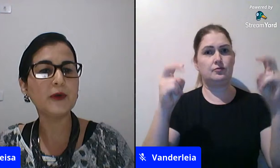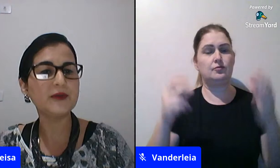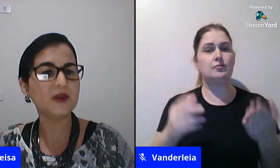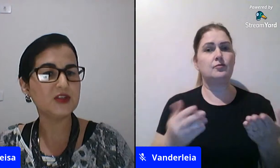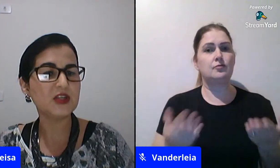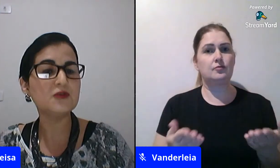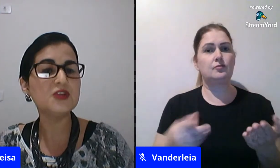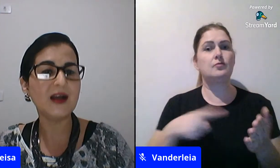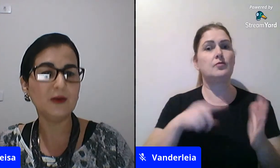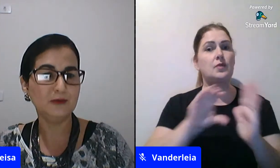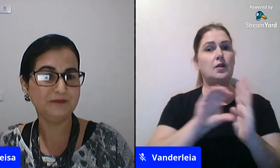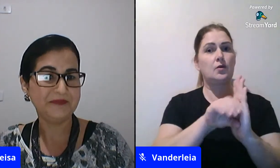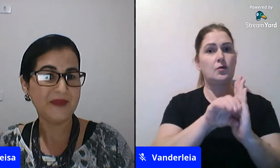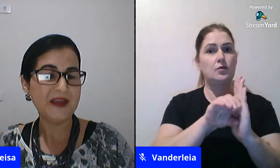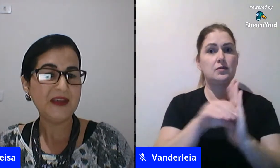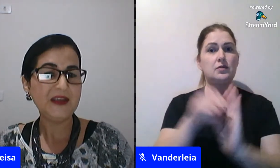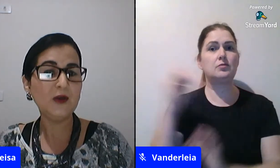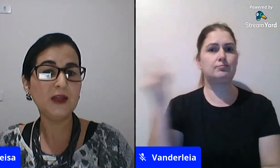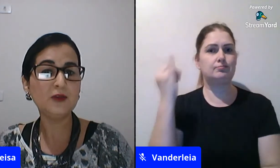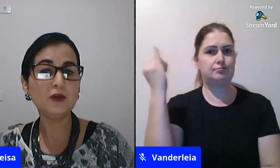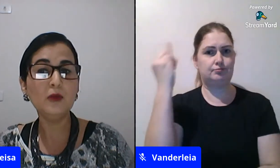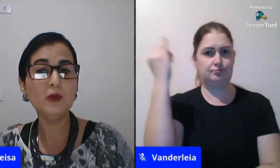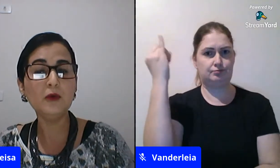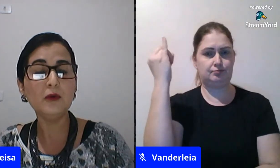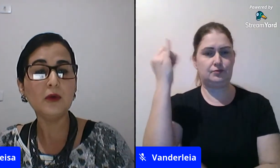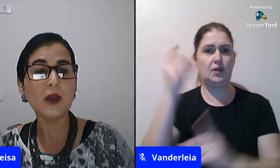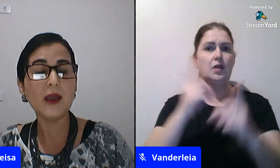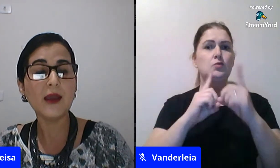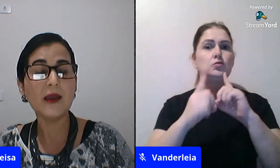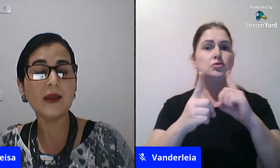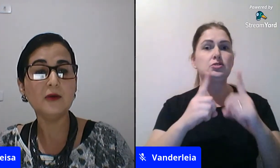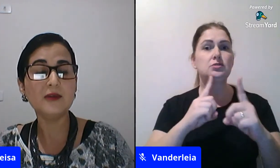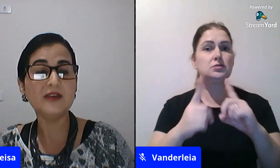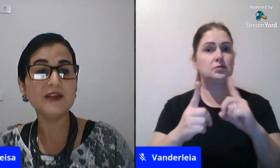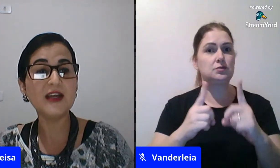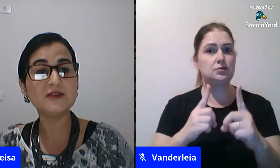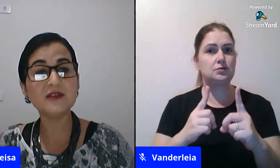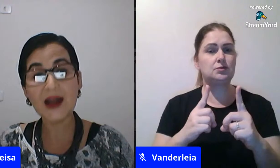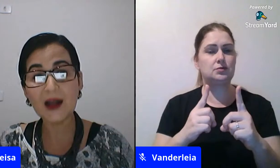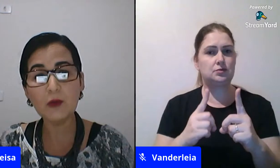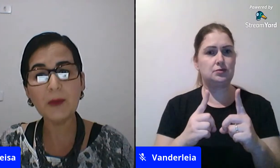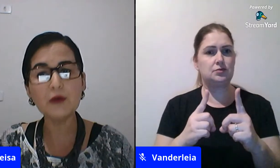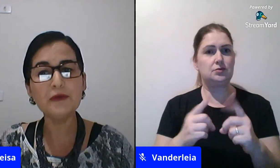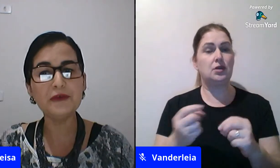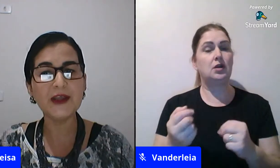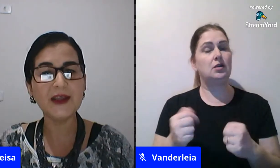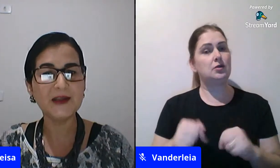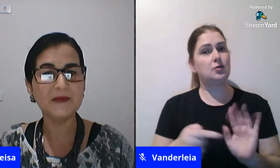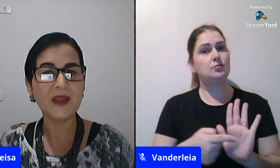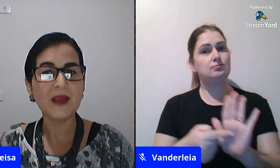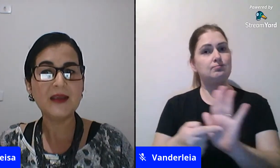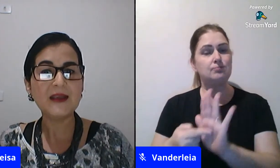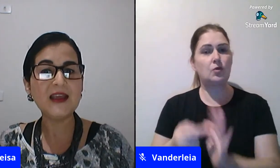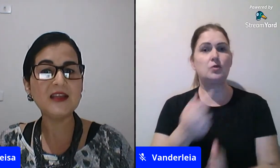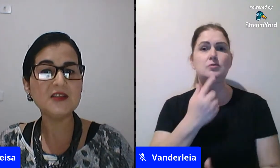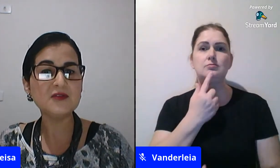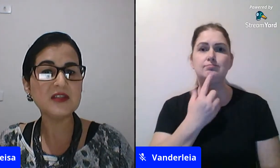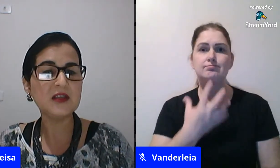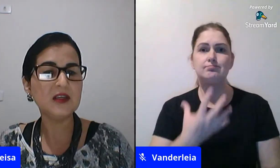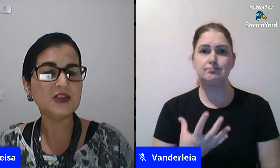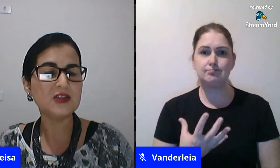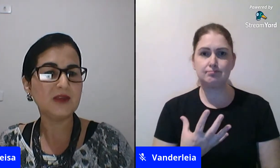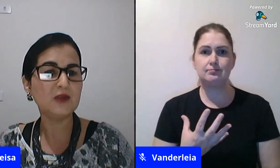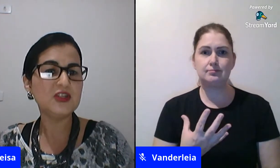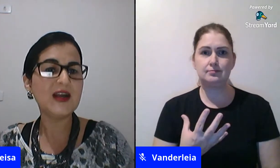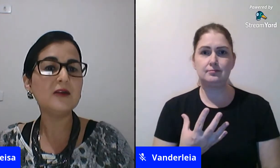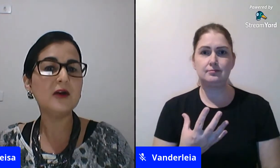conceito importante, que é o diálogo. E eu retomo, eu, na verdade, trago o Paulo Freire, que ele diz